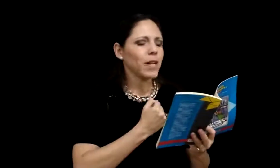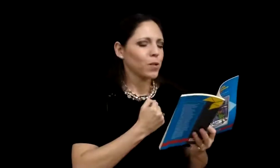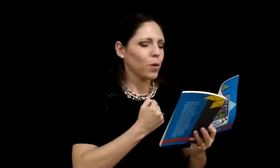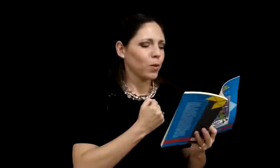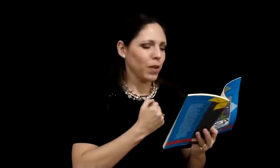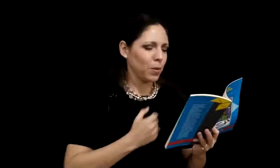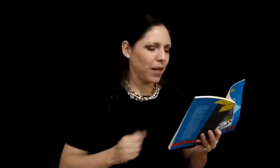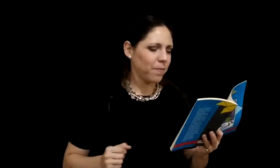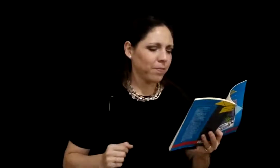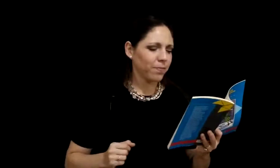abrazó con ternura.